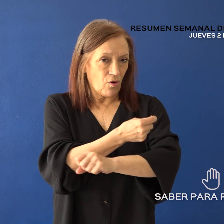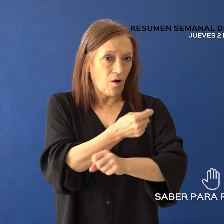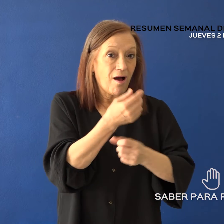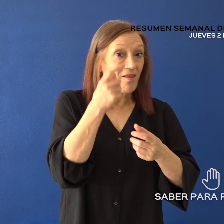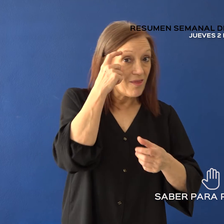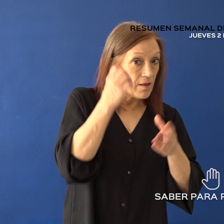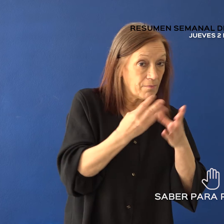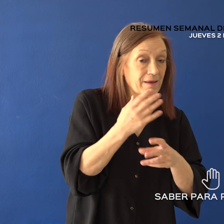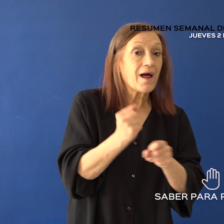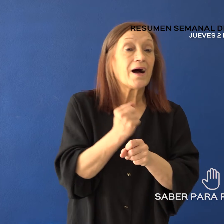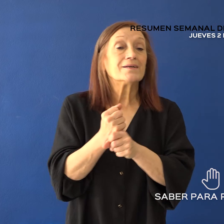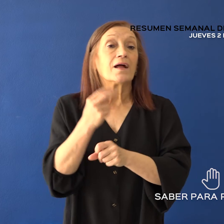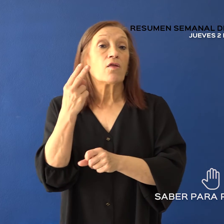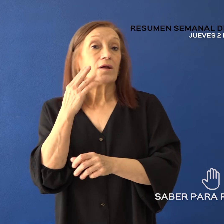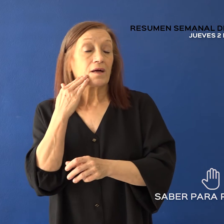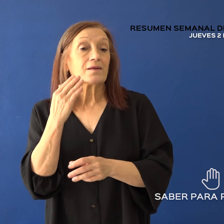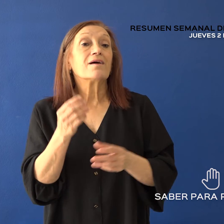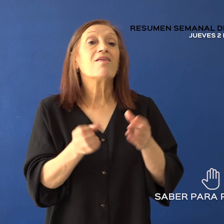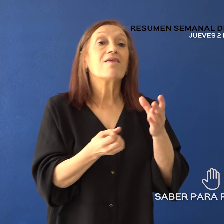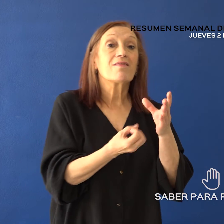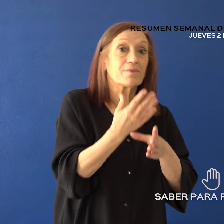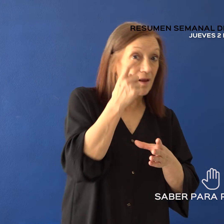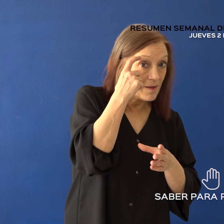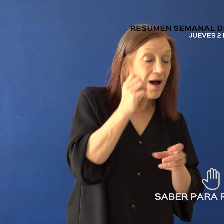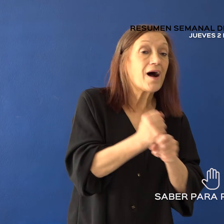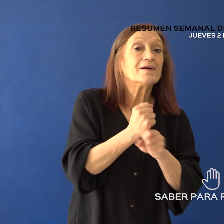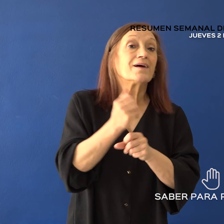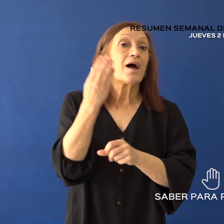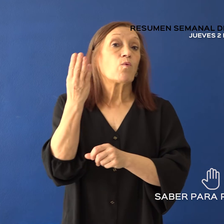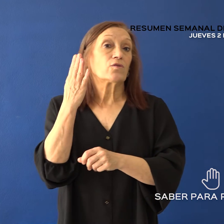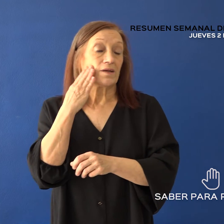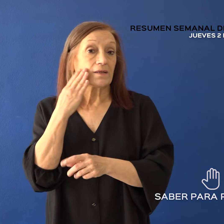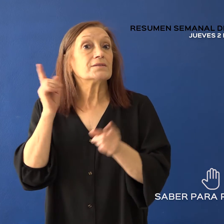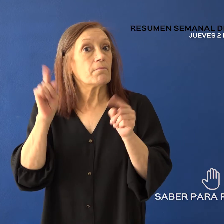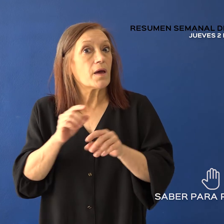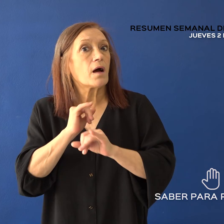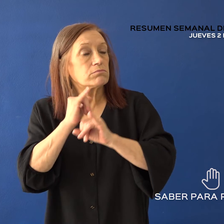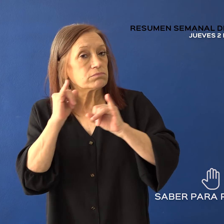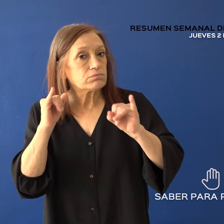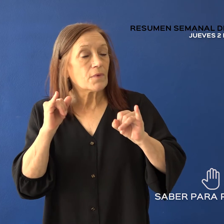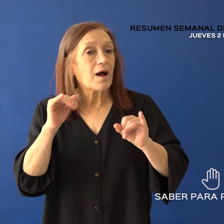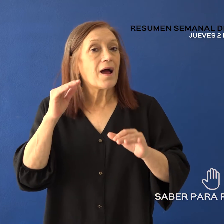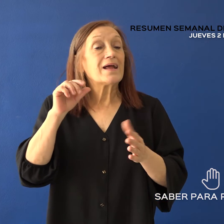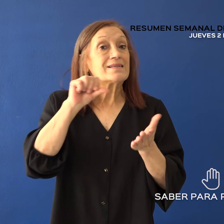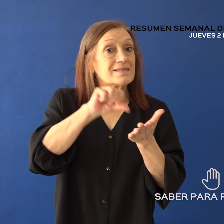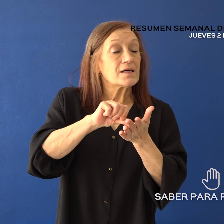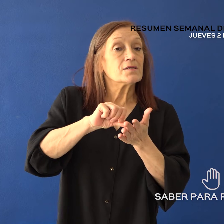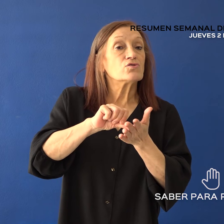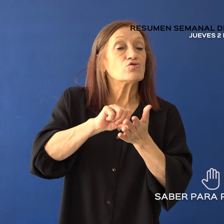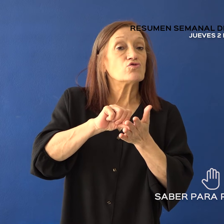horas y de 10 a 16 horas, como también remarcar que el centro de vacunación del Complejo Cultural